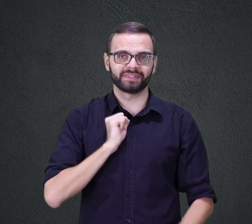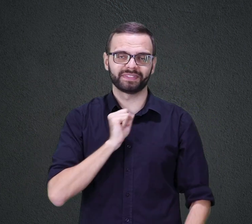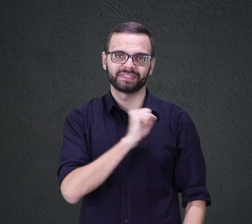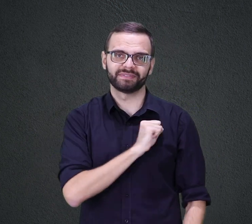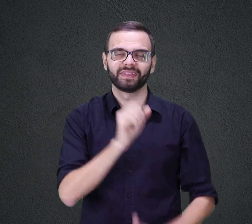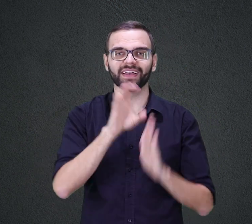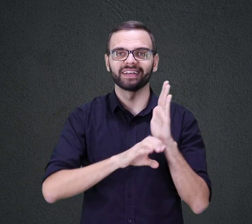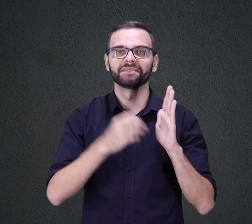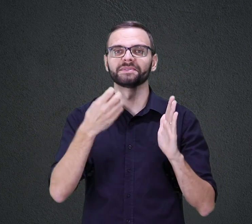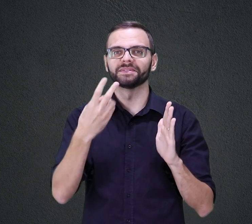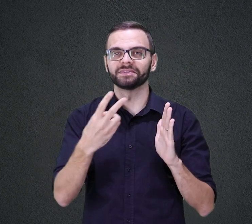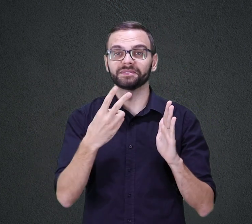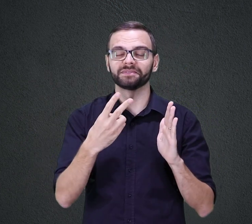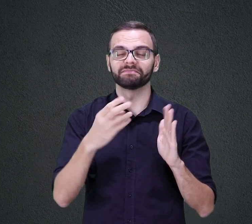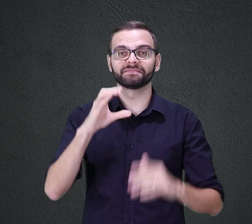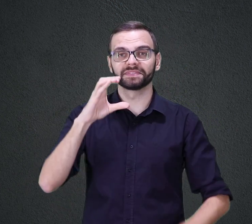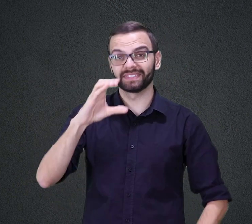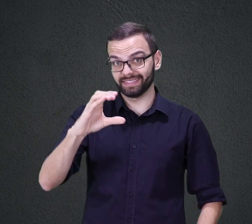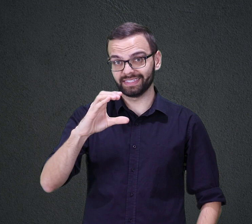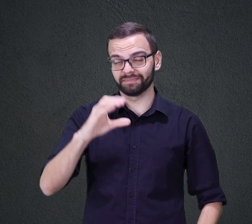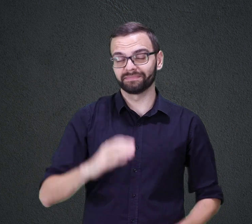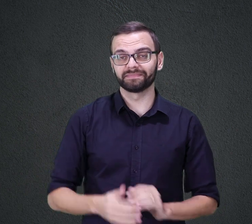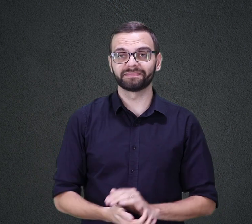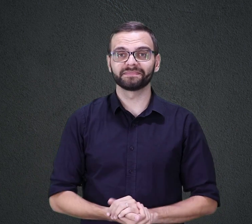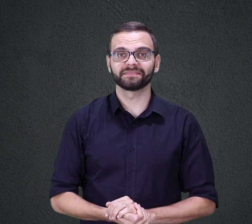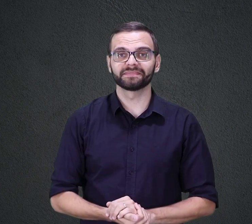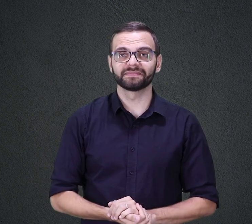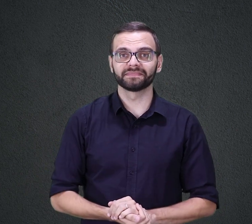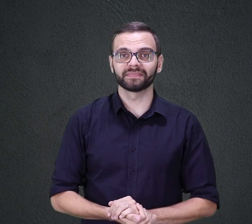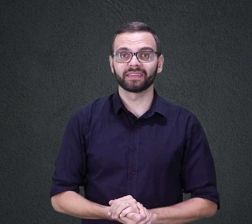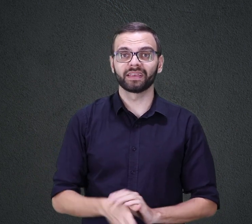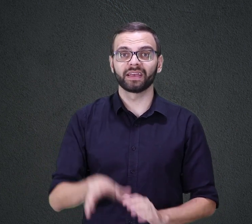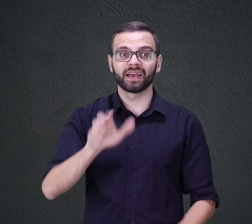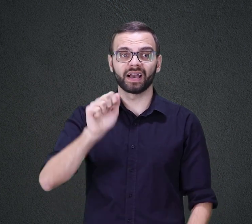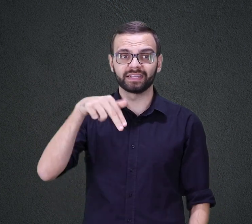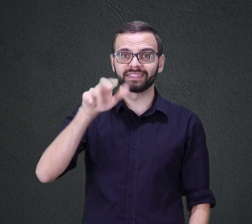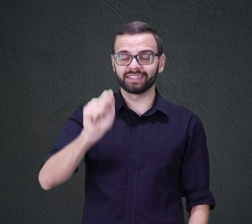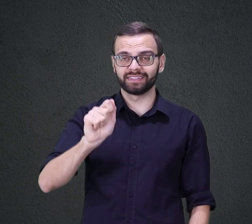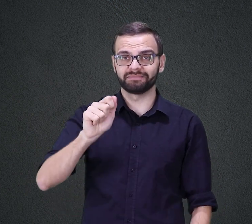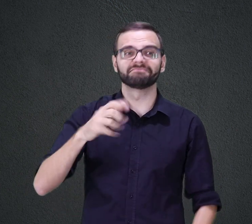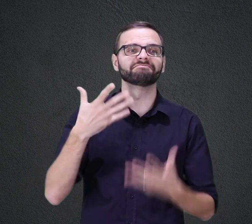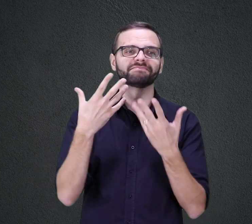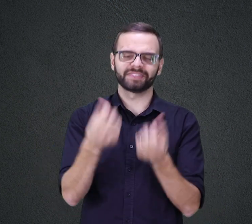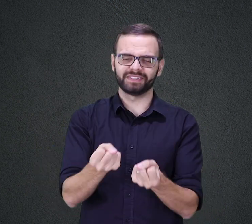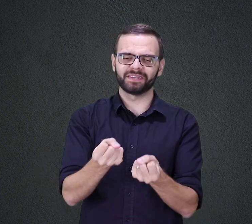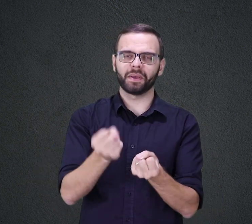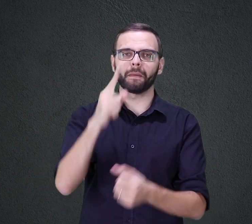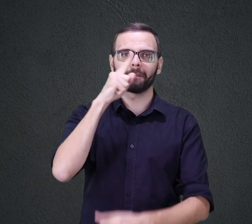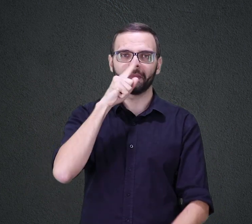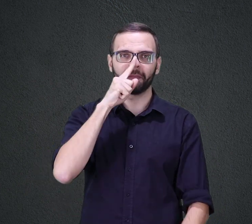PARTE CEDO VERSÍCULO 21 ANA TINHA UM DESEJO QUERIA SER MÃE ELA SUPLICAVA QUE O SENHOR